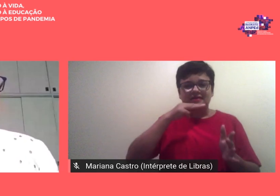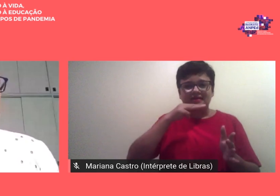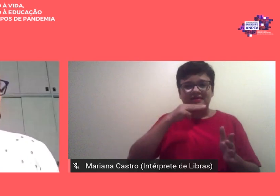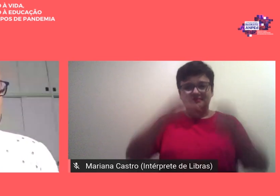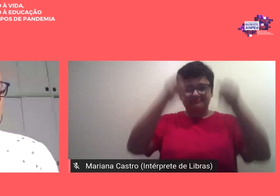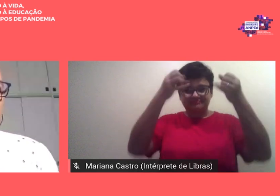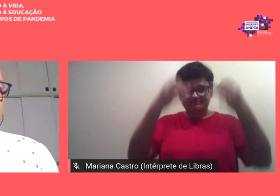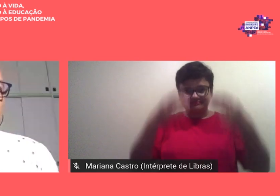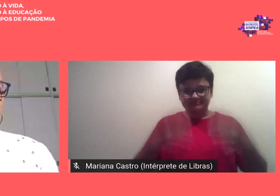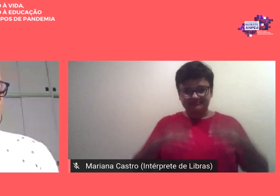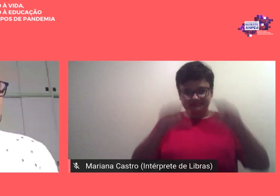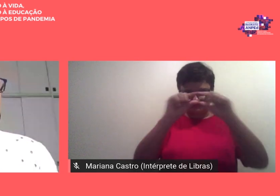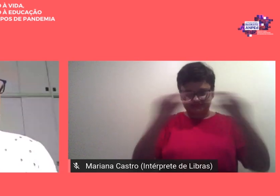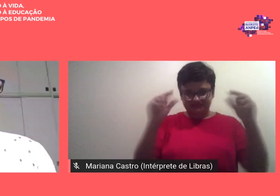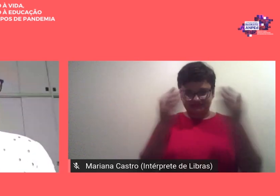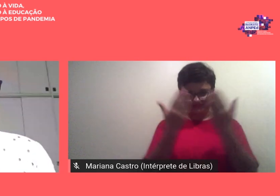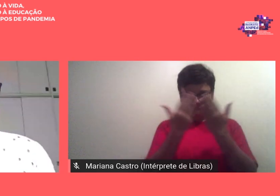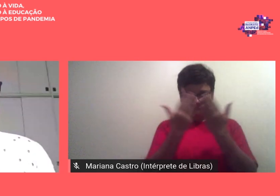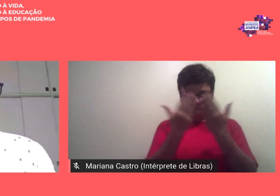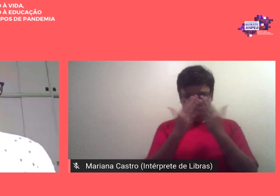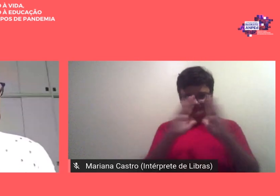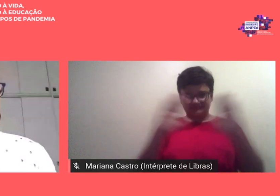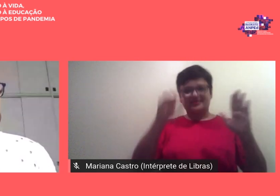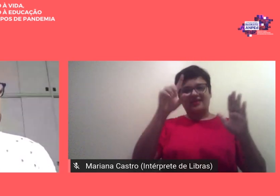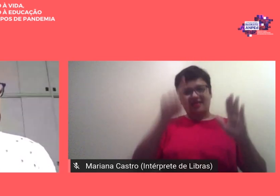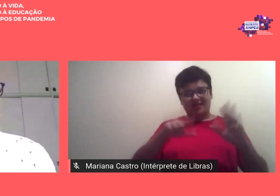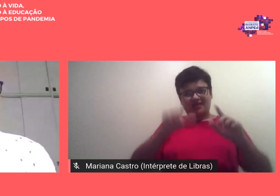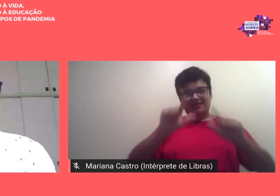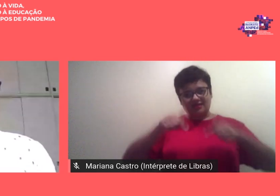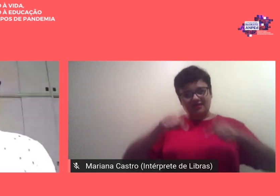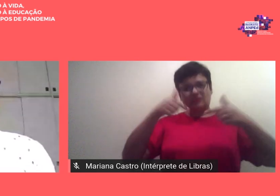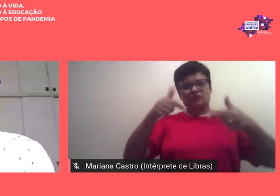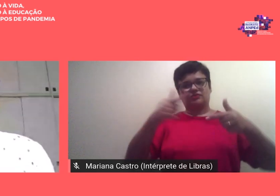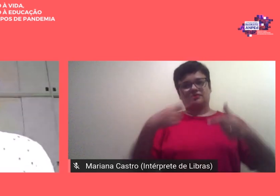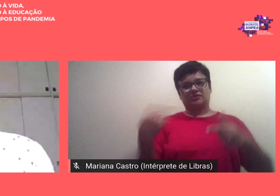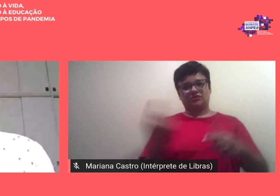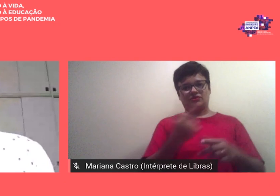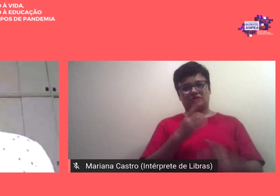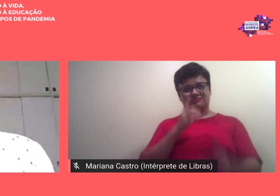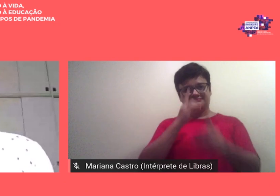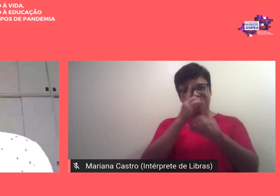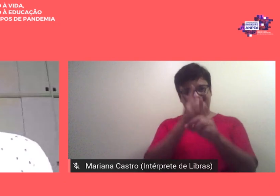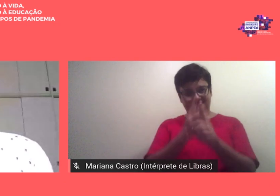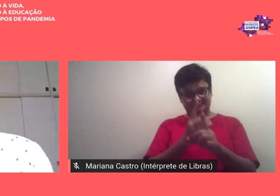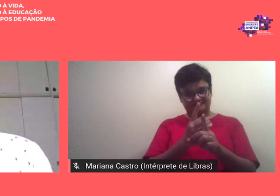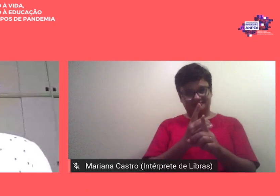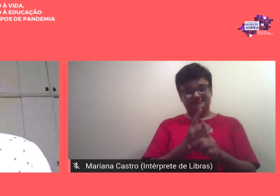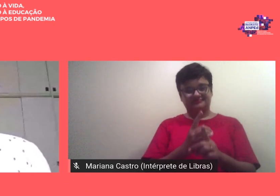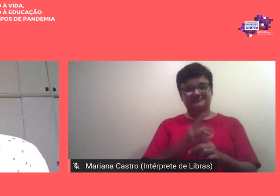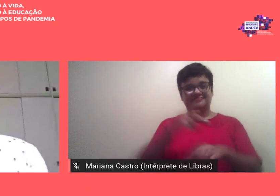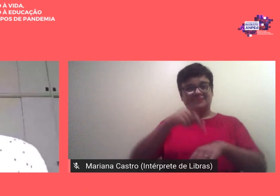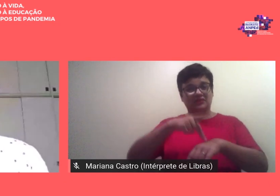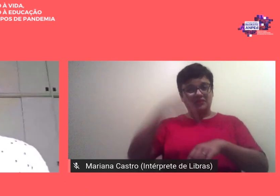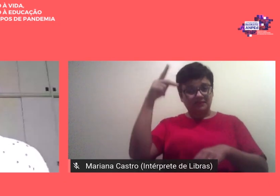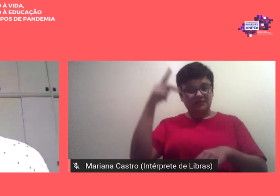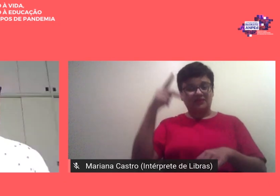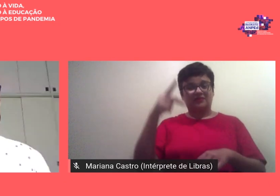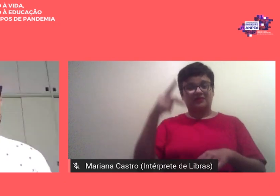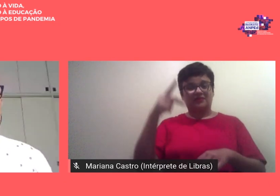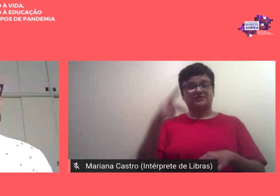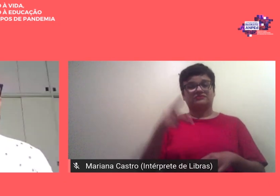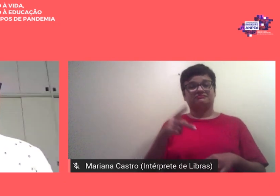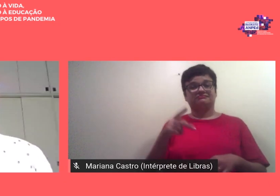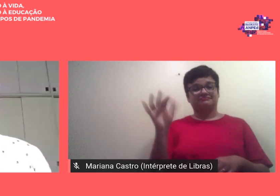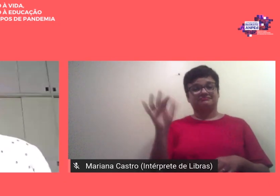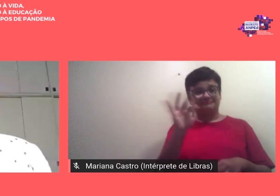14ª reunião da Amped é na luta que a gente se encontra os três programas de pós-graduação em educação da Universidade do Estado